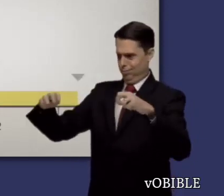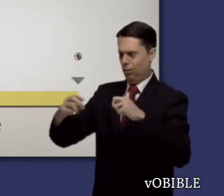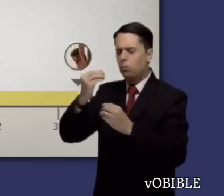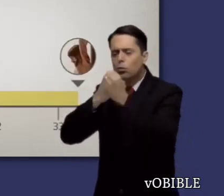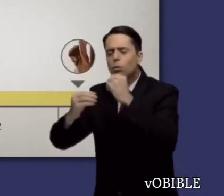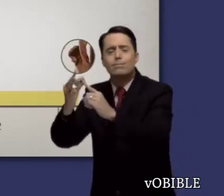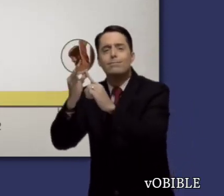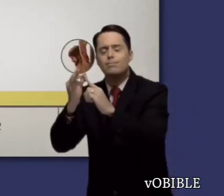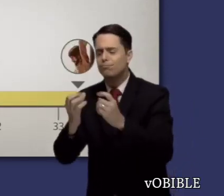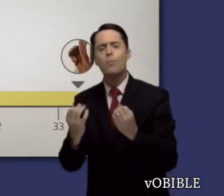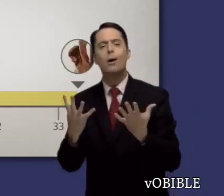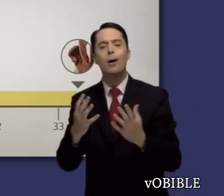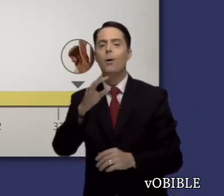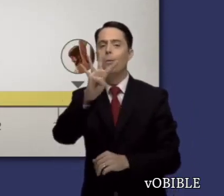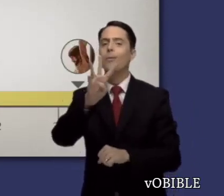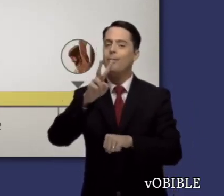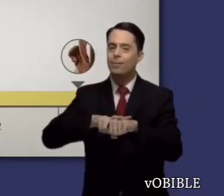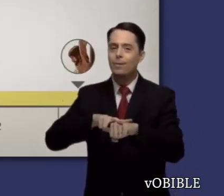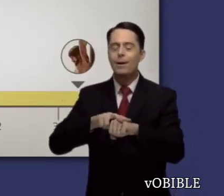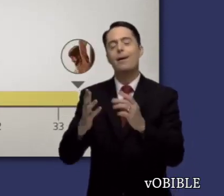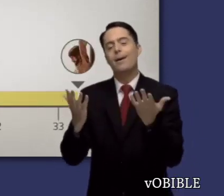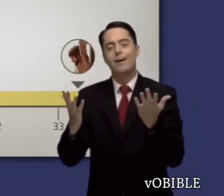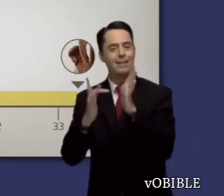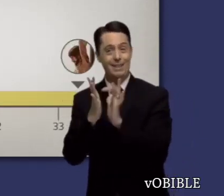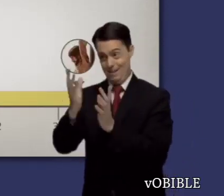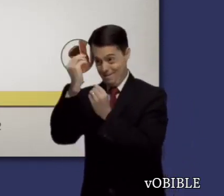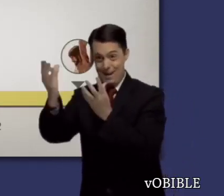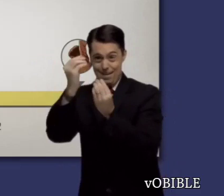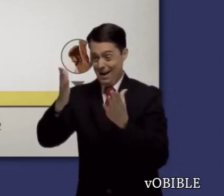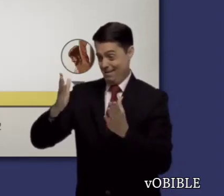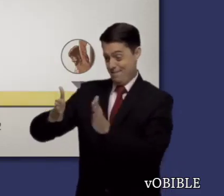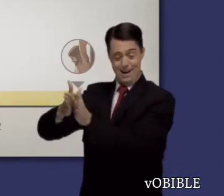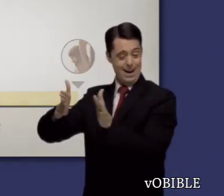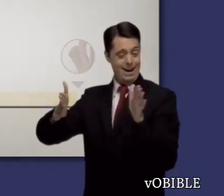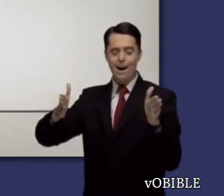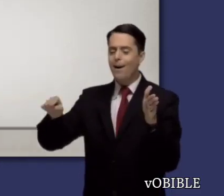Este es uno de los argumentos que confirman que su ministerio duró tres años y medio.